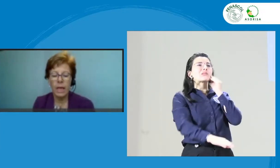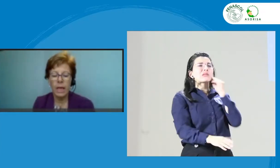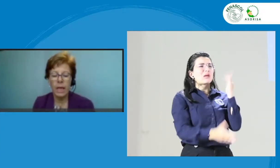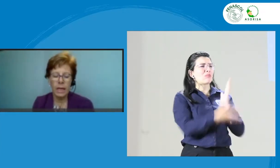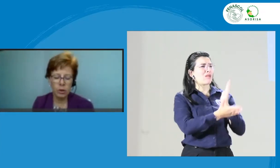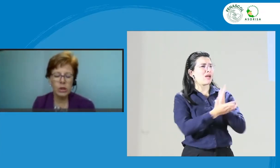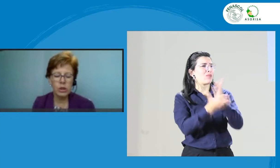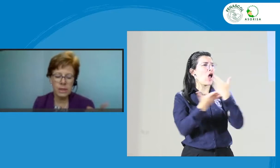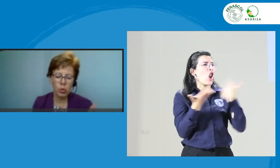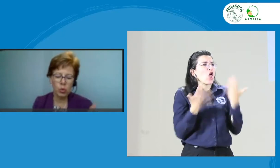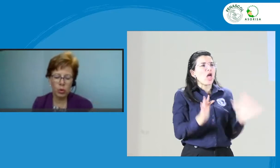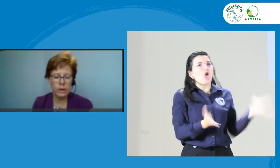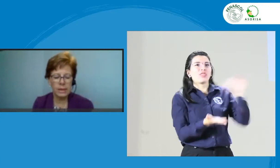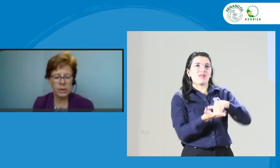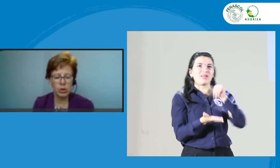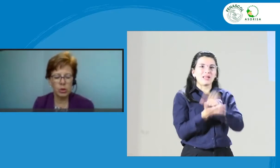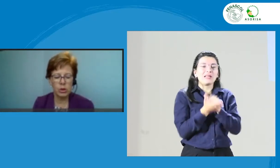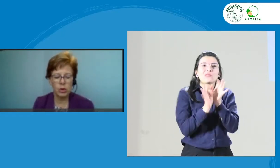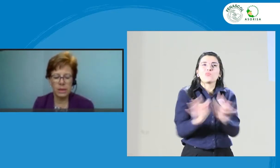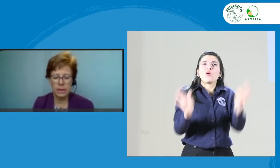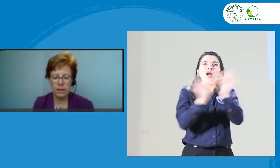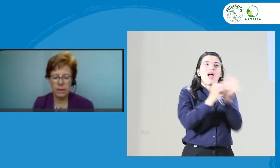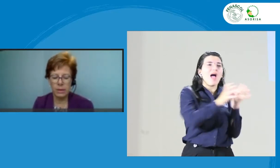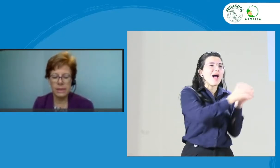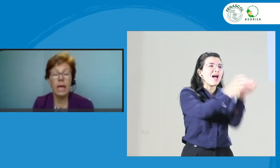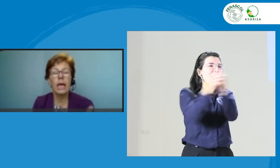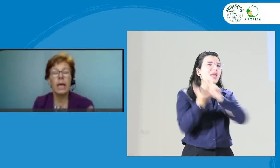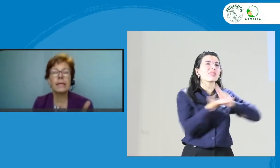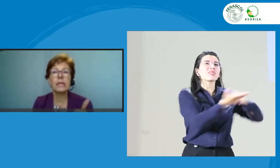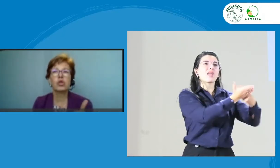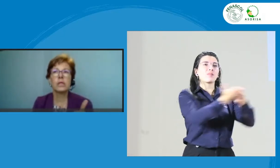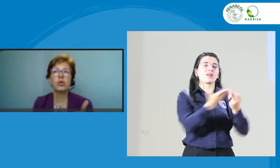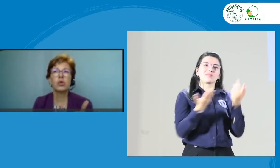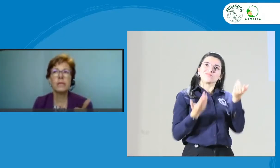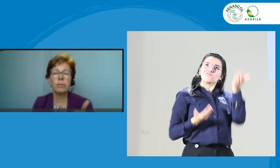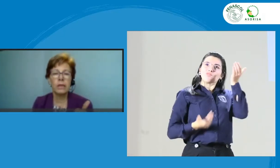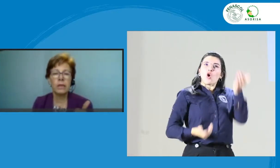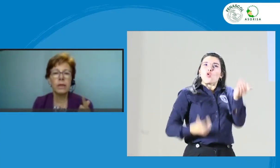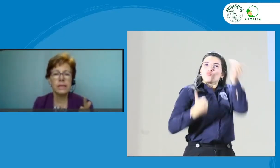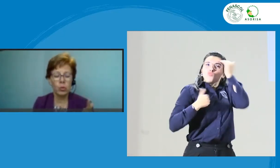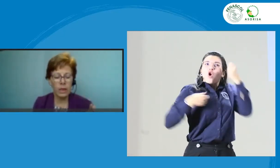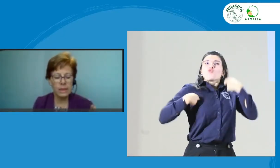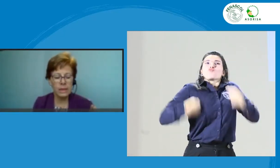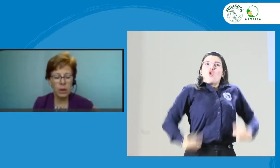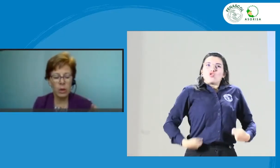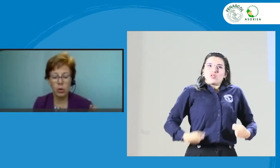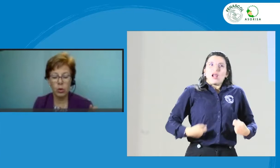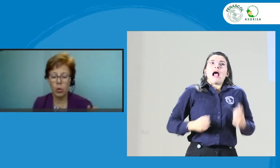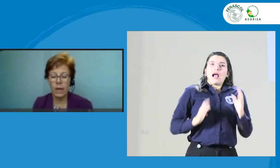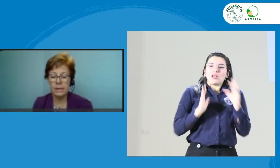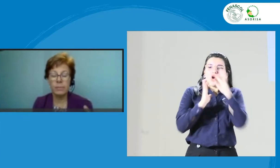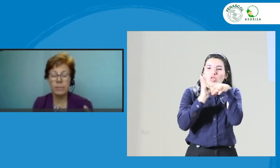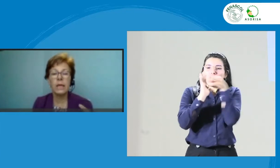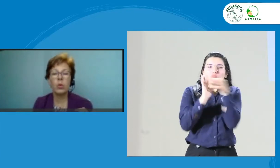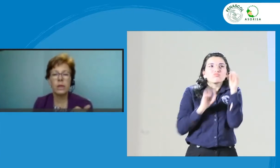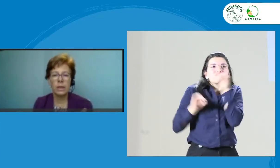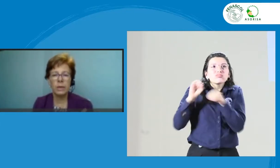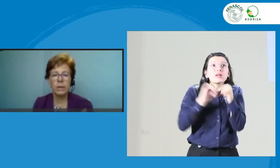Entonces ese es un rol de las asociaciones de intérpretes. Las asociaciones también deben asegurarse que cuando aceptan a un intérprete